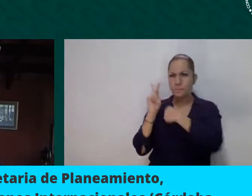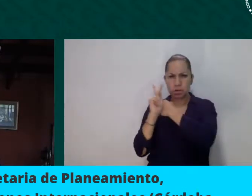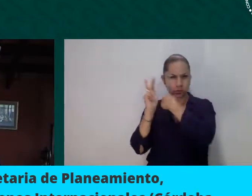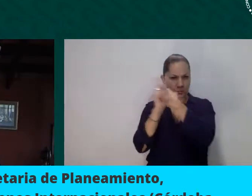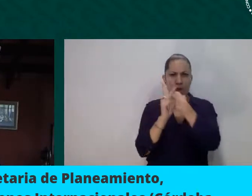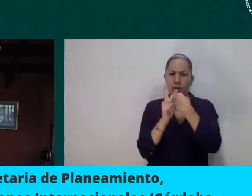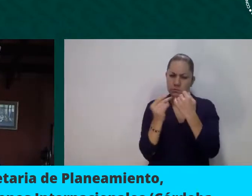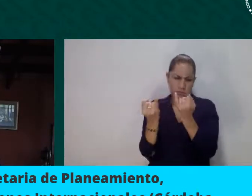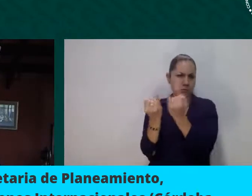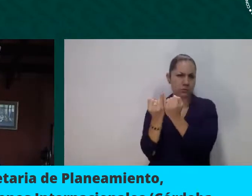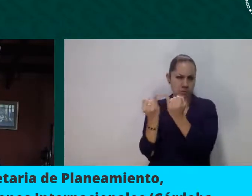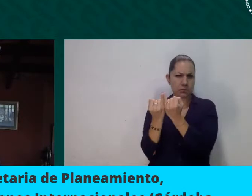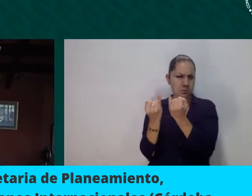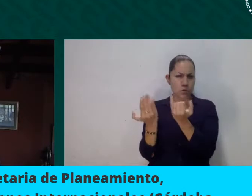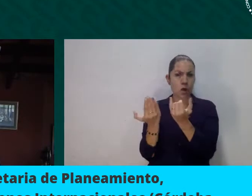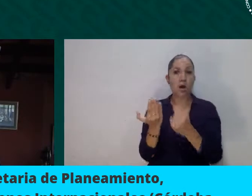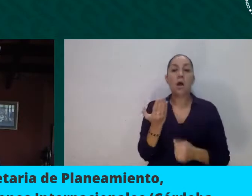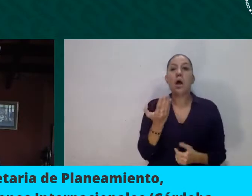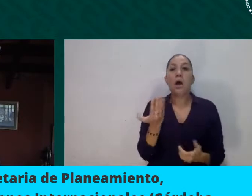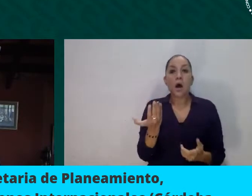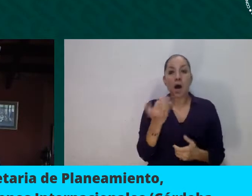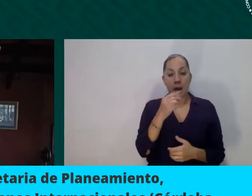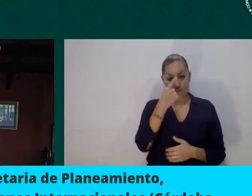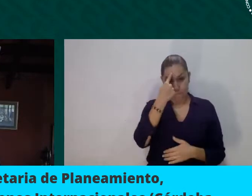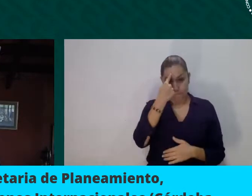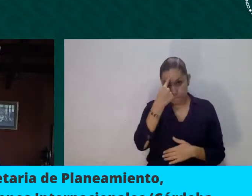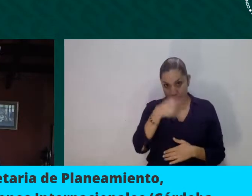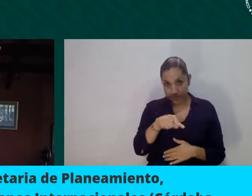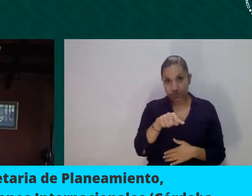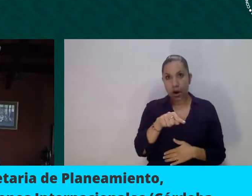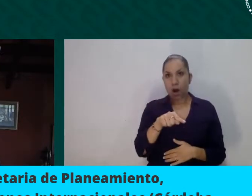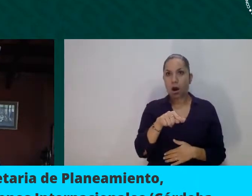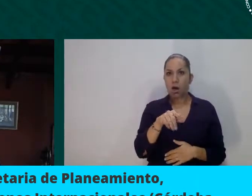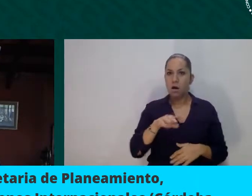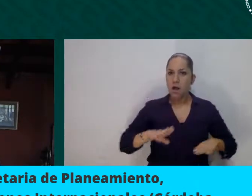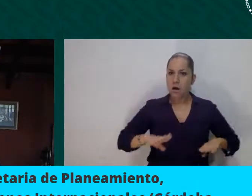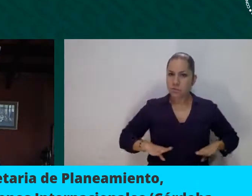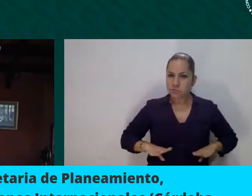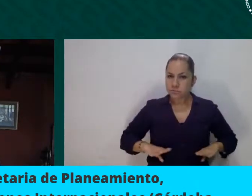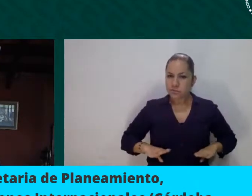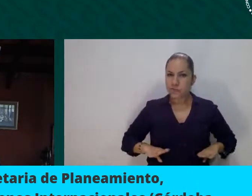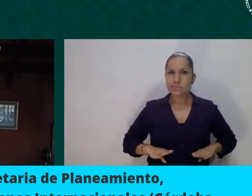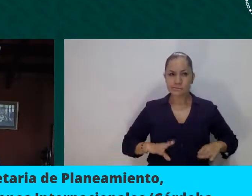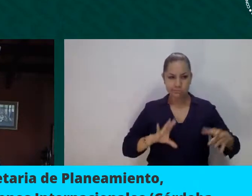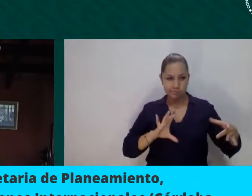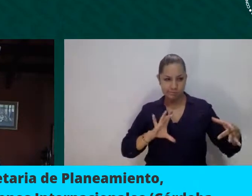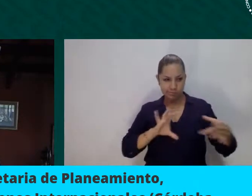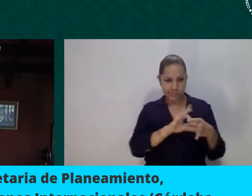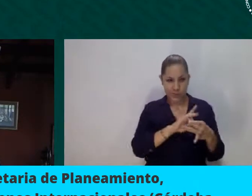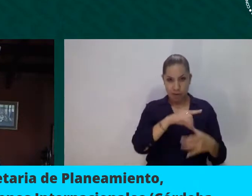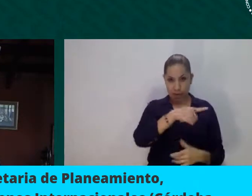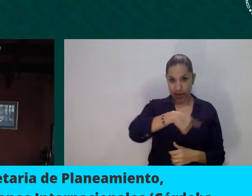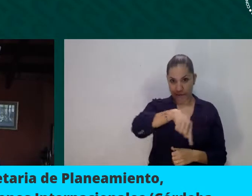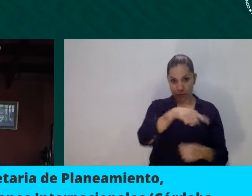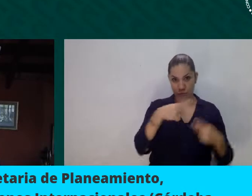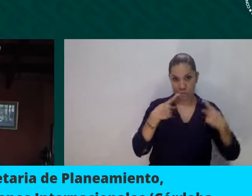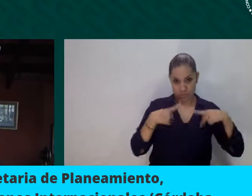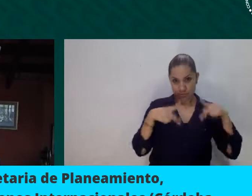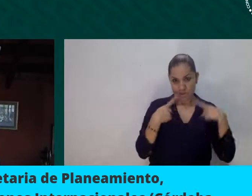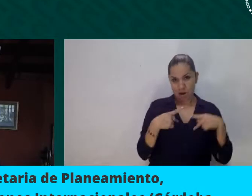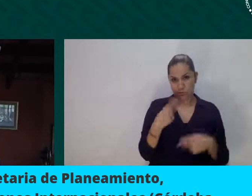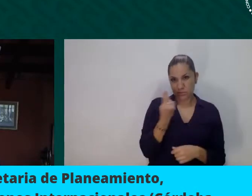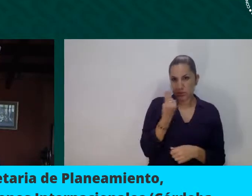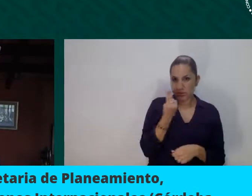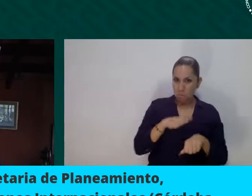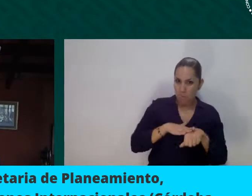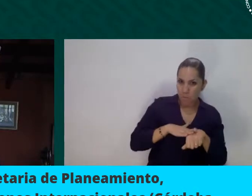profunda para las personas vulnerables, particularmente millones de personas que